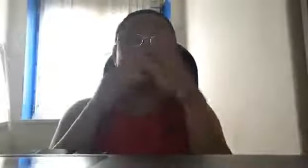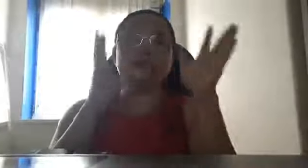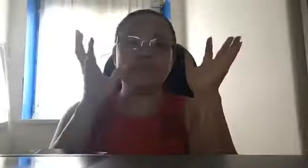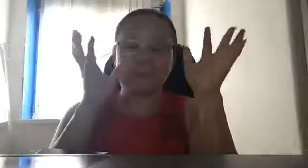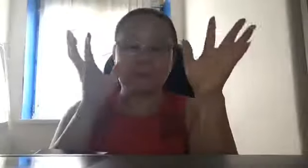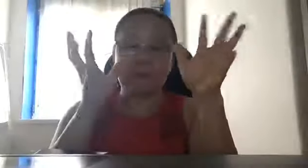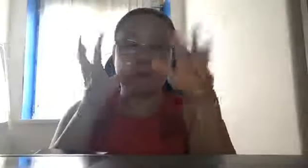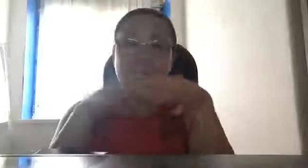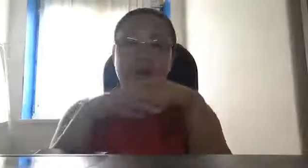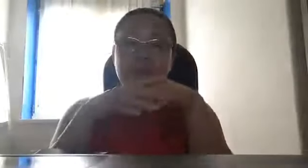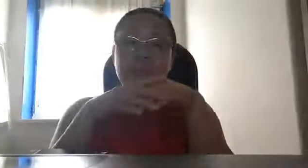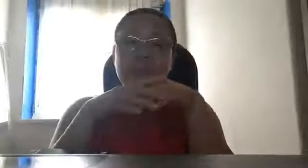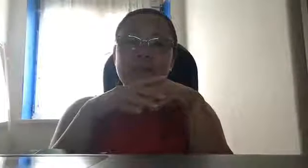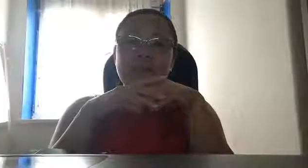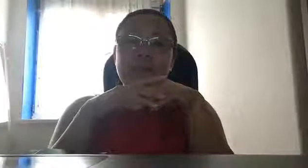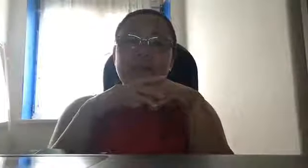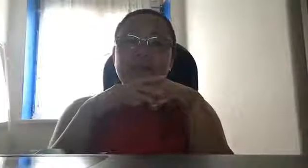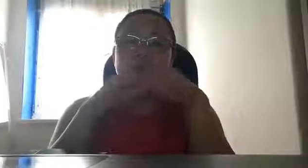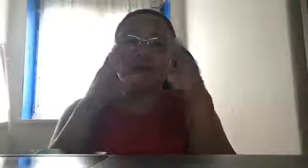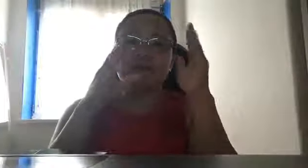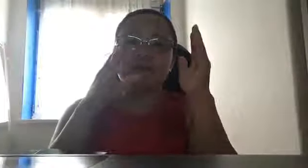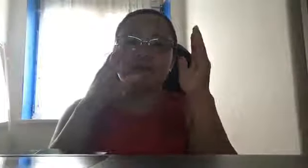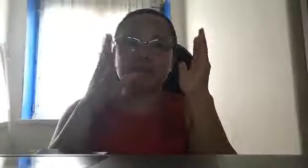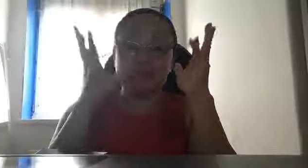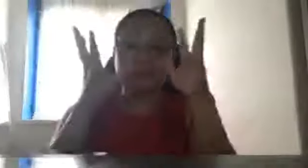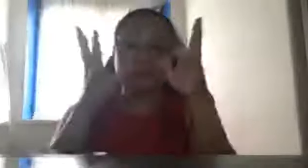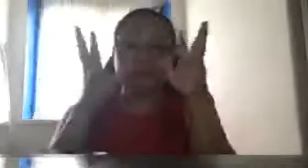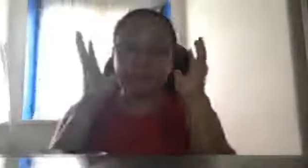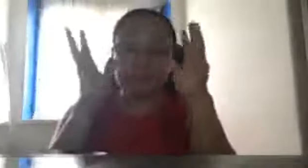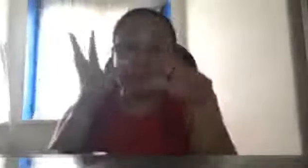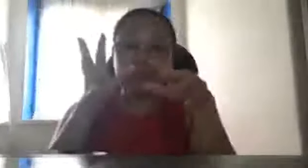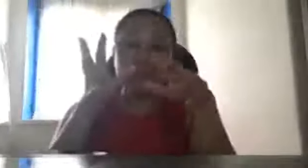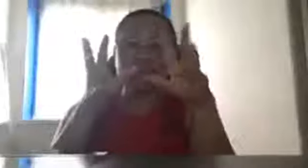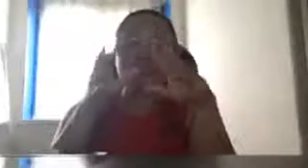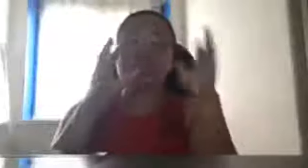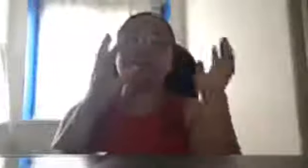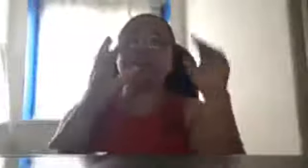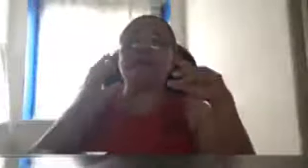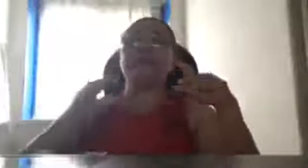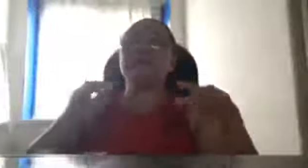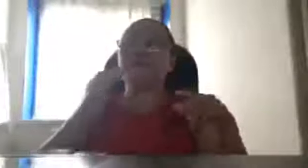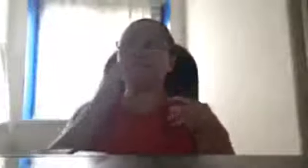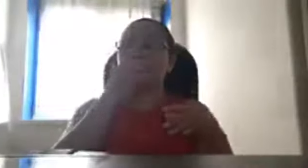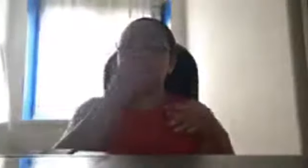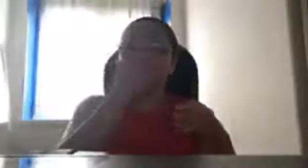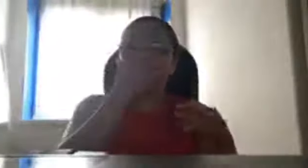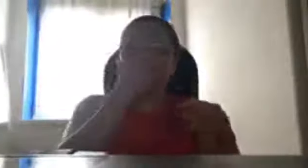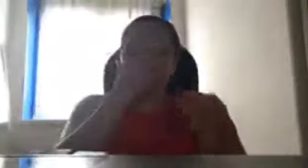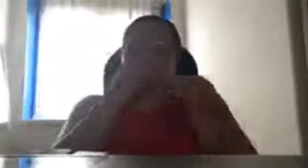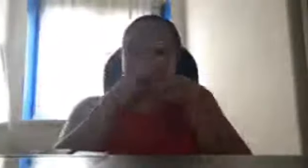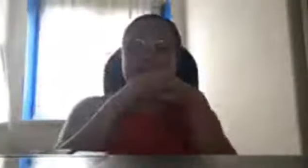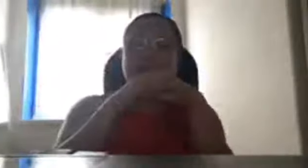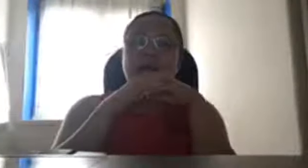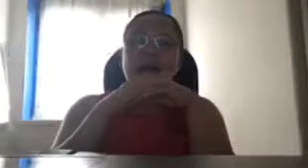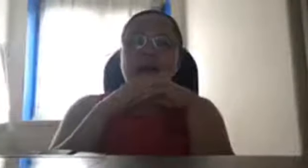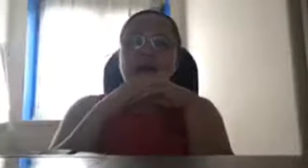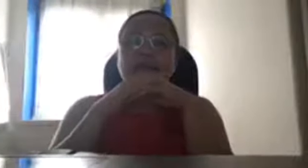hindi sila nagpaalam, ng, sa Pilipinas, sa military ng, Pilipinas, I